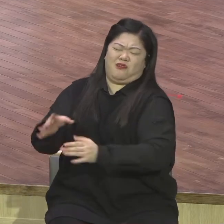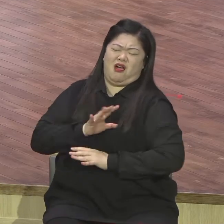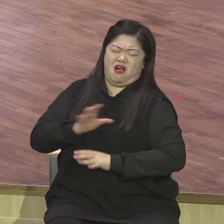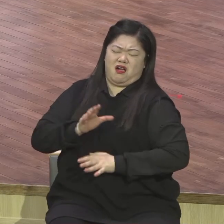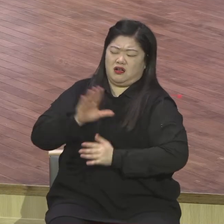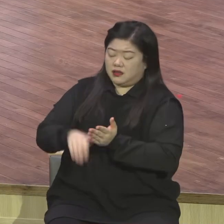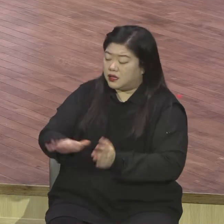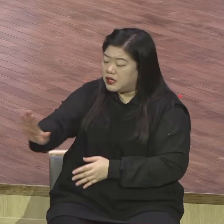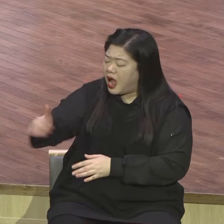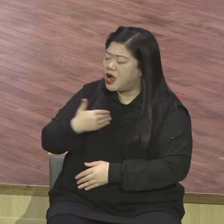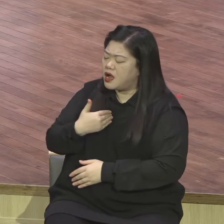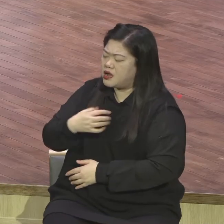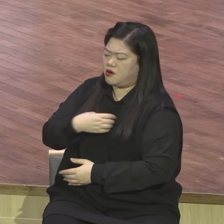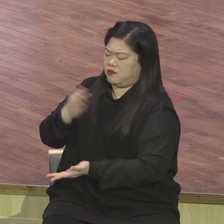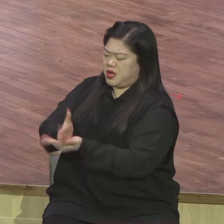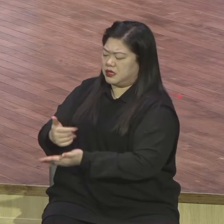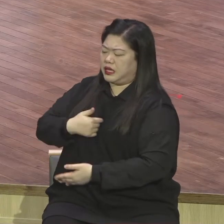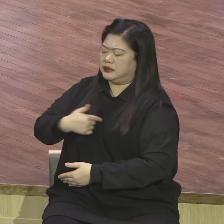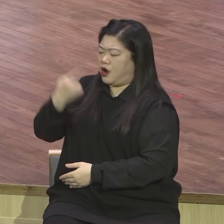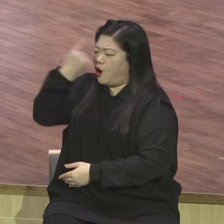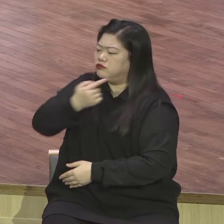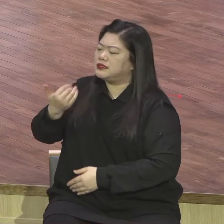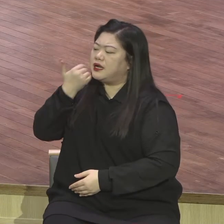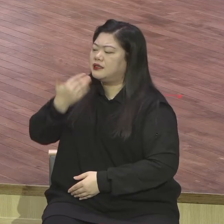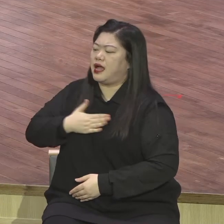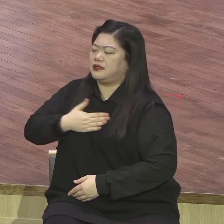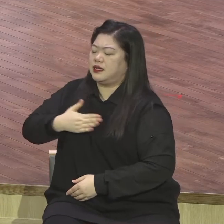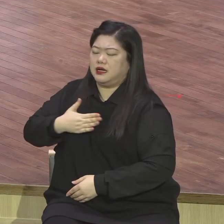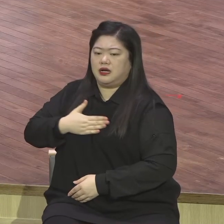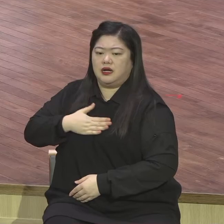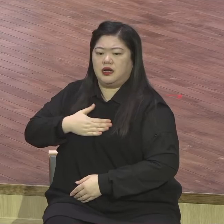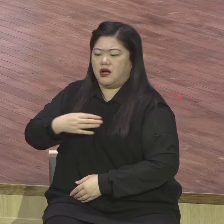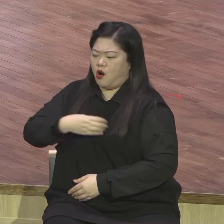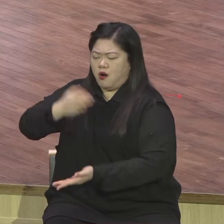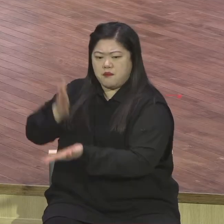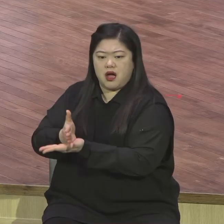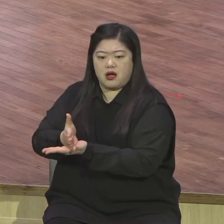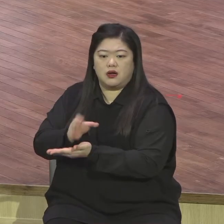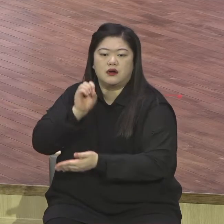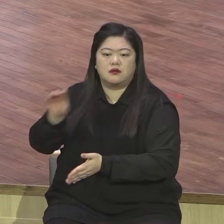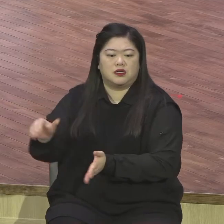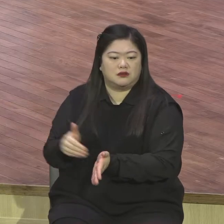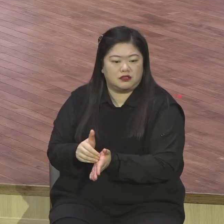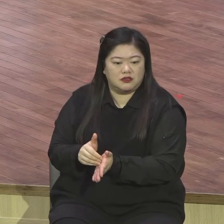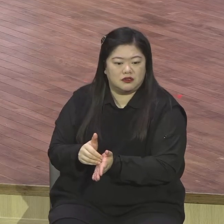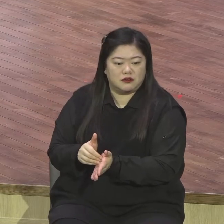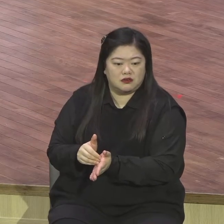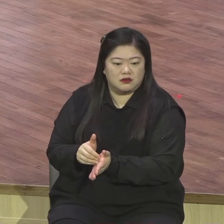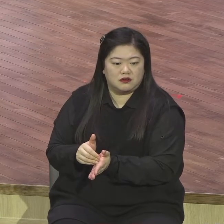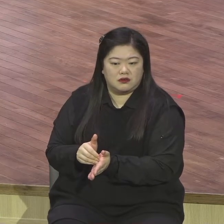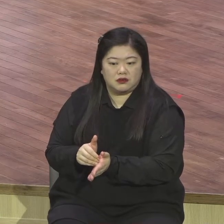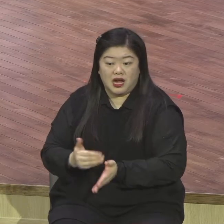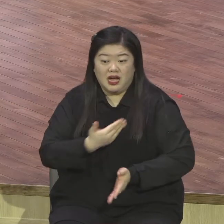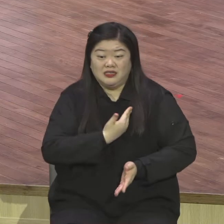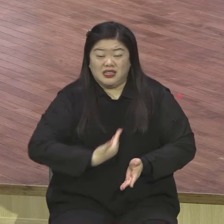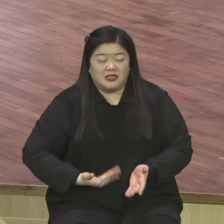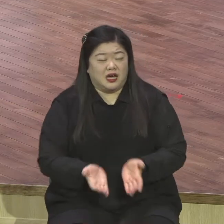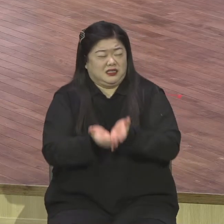말라. 이 첫 음성이요. 벌벌 떨고 있는 제자들에게 여러분 앞에 지금